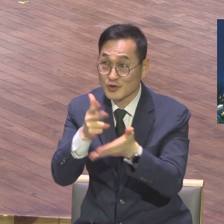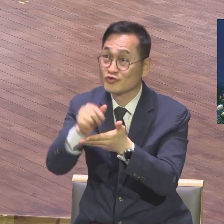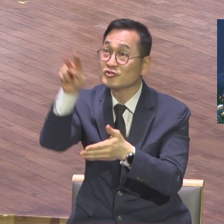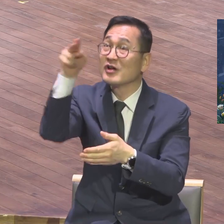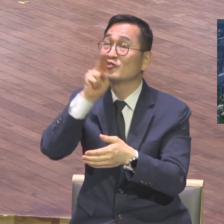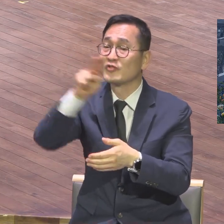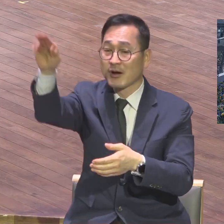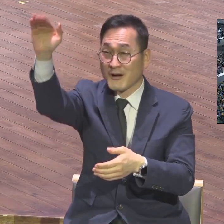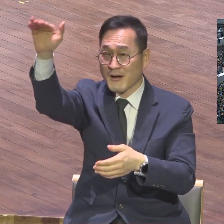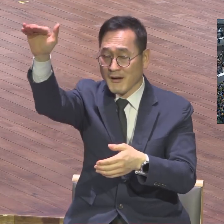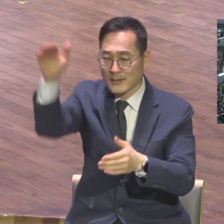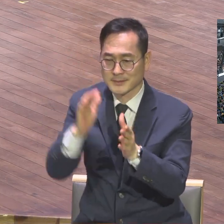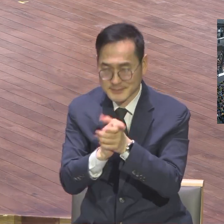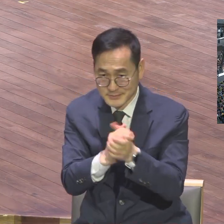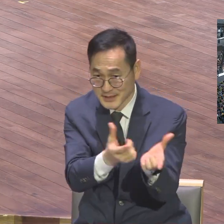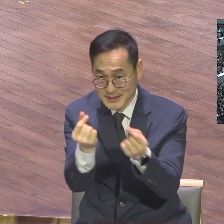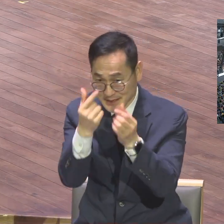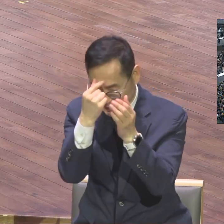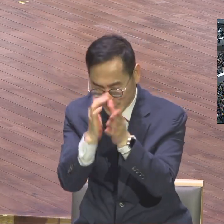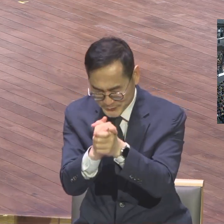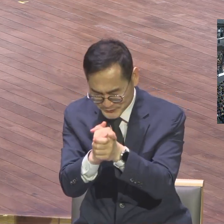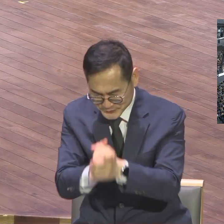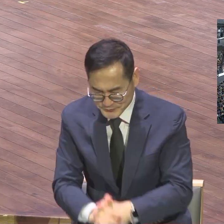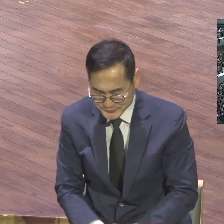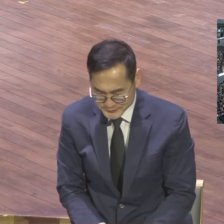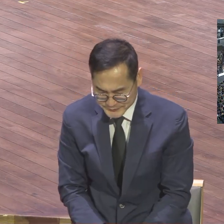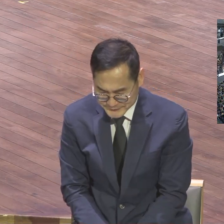사랑해서 우리 아버지 아래 우리 영기야 모두